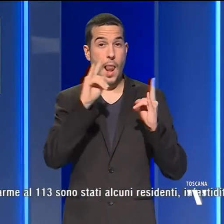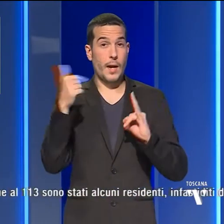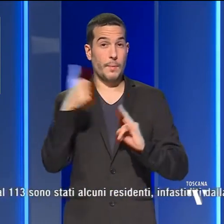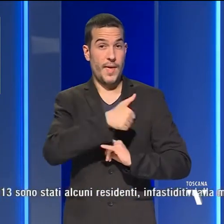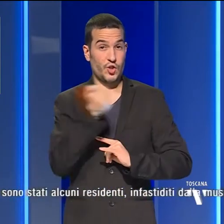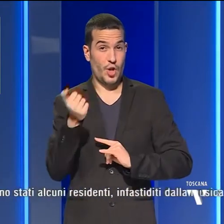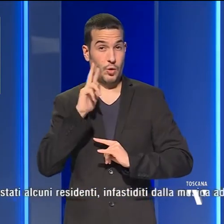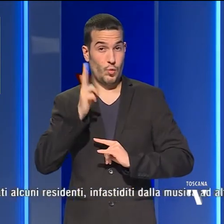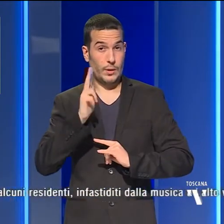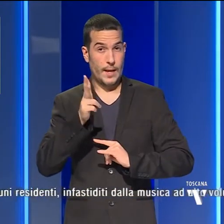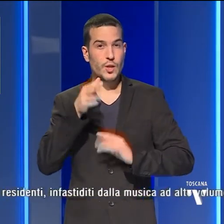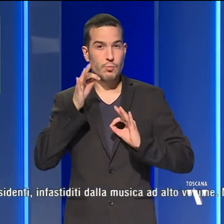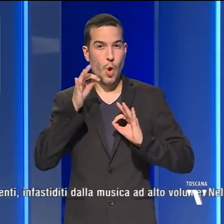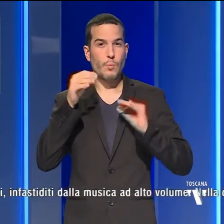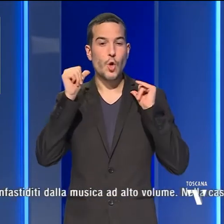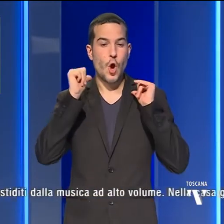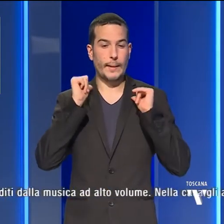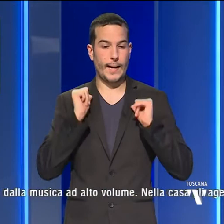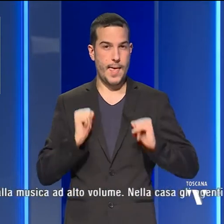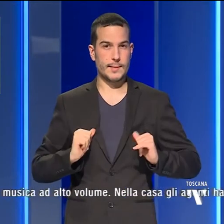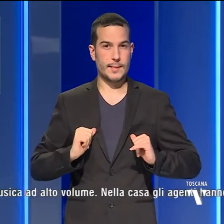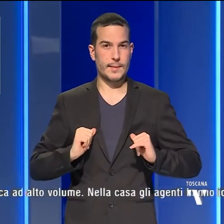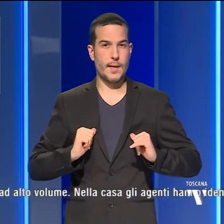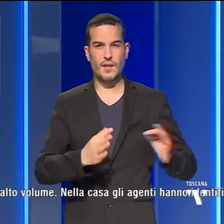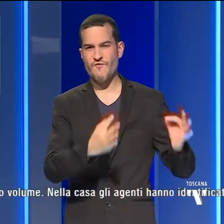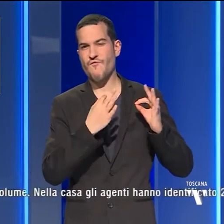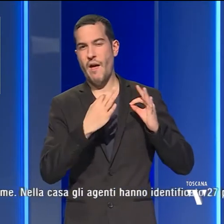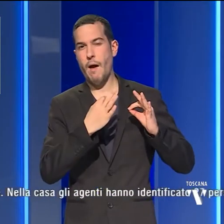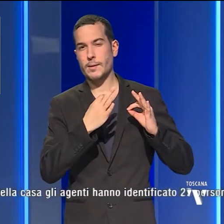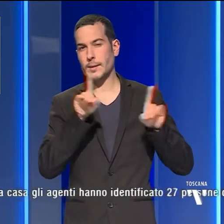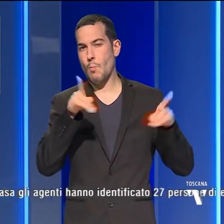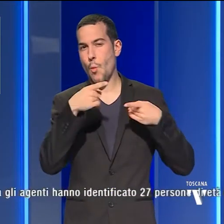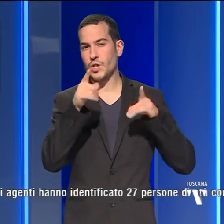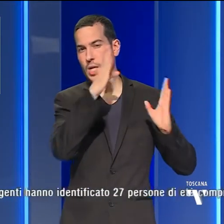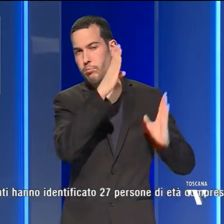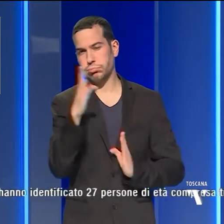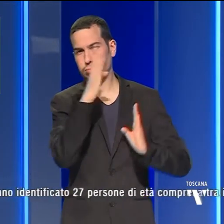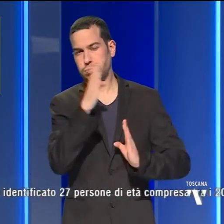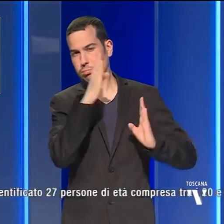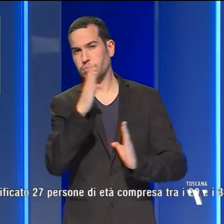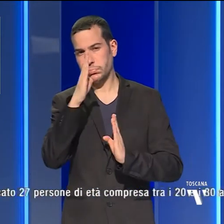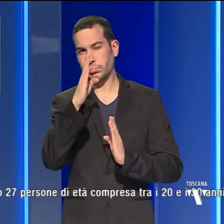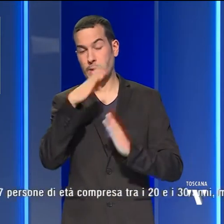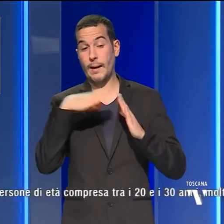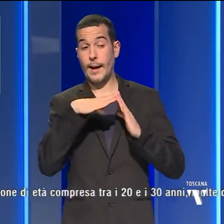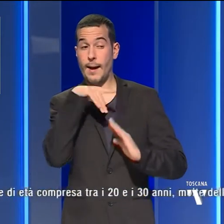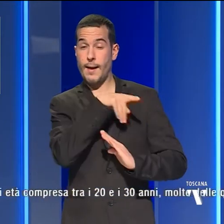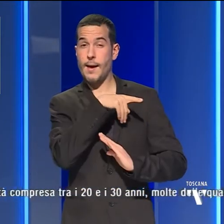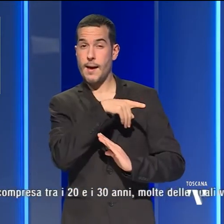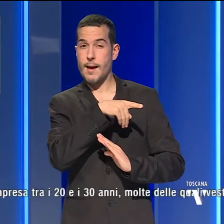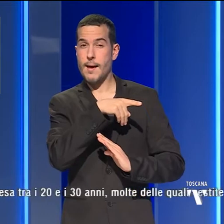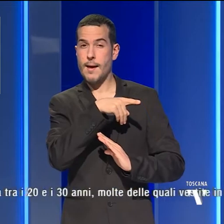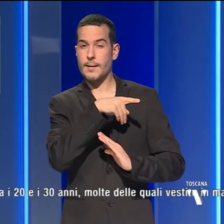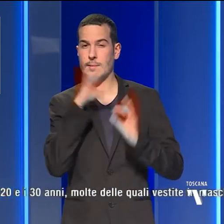sono stati alcuni residenti infastiditi dalla musica ad alto volume. Nella casa le